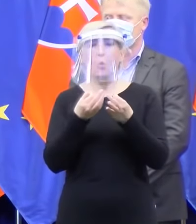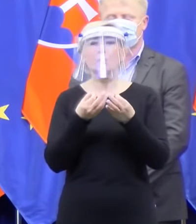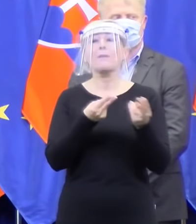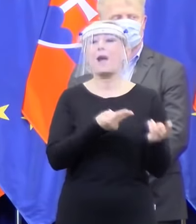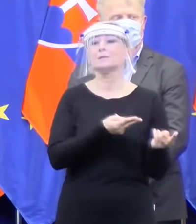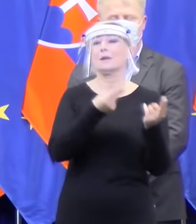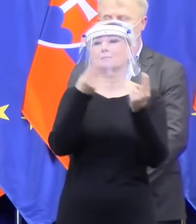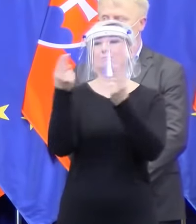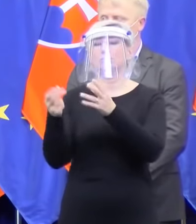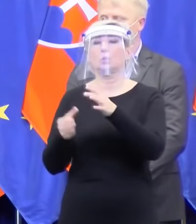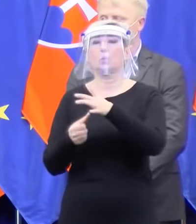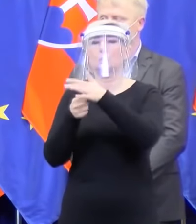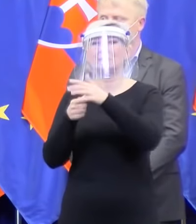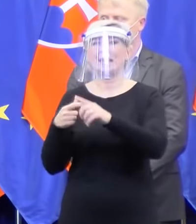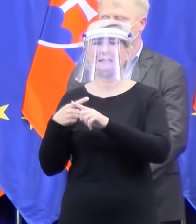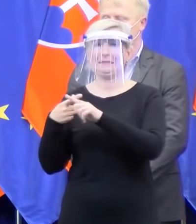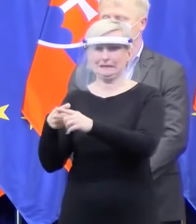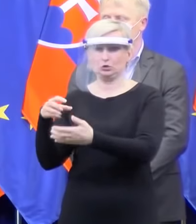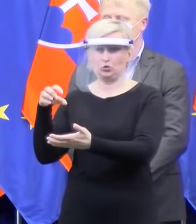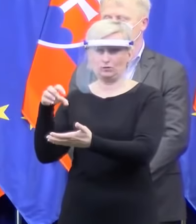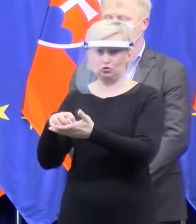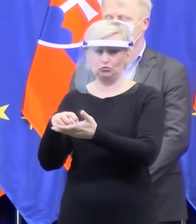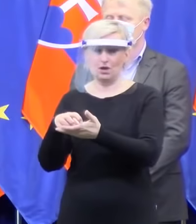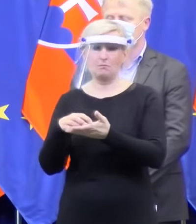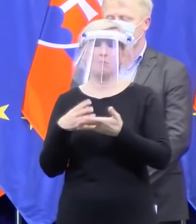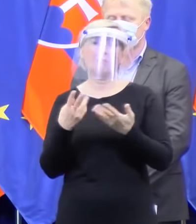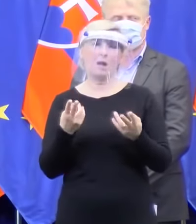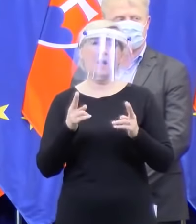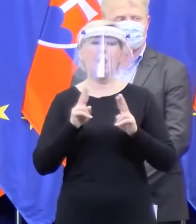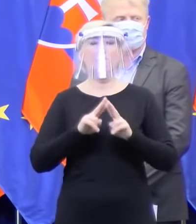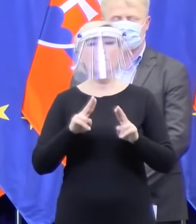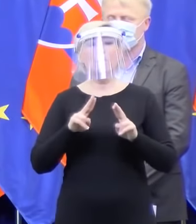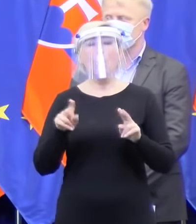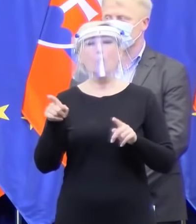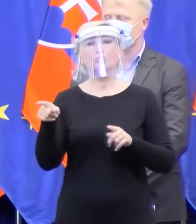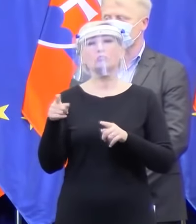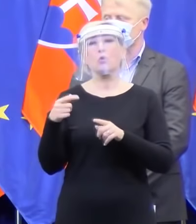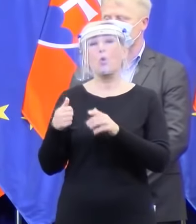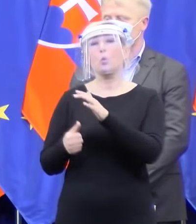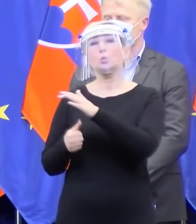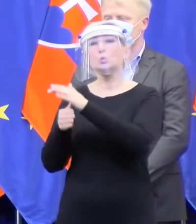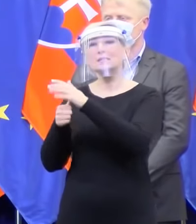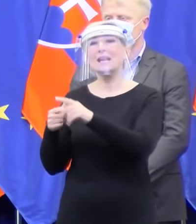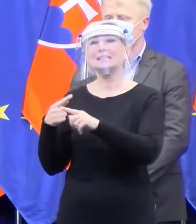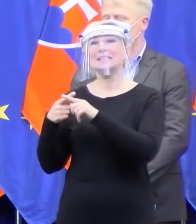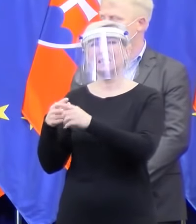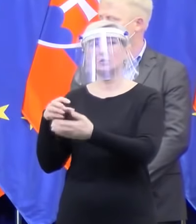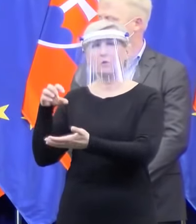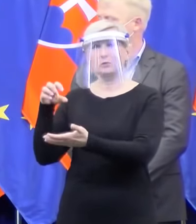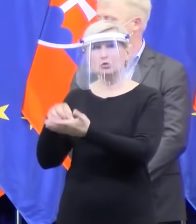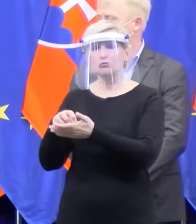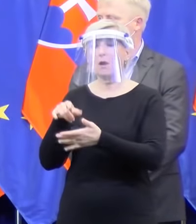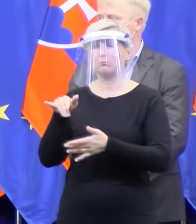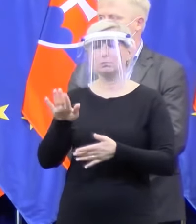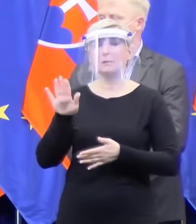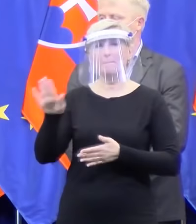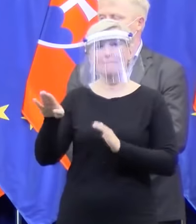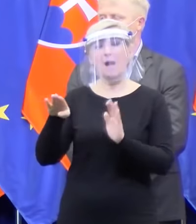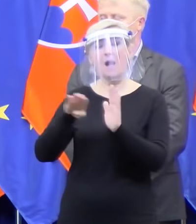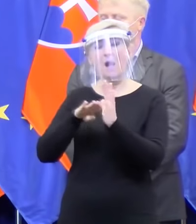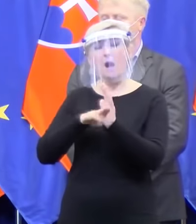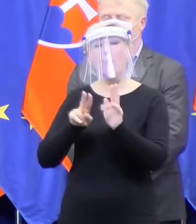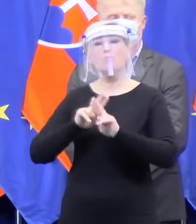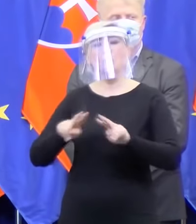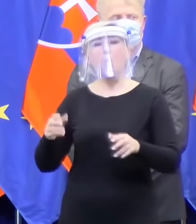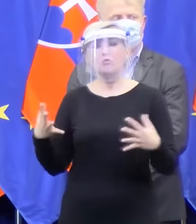môžeme to aj sformalizovať. Aj štátu ústredného krízového štábu hovorí o sekretariáte ústredného krízového štábu. Čiže